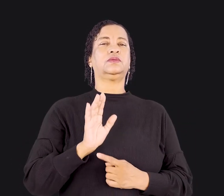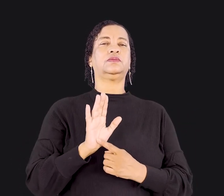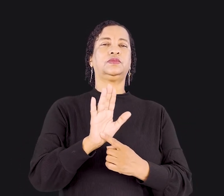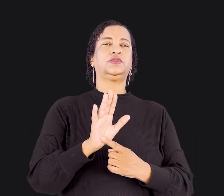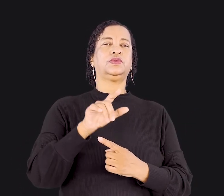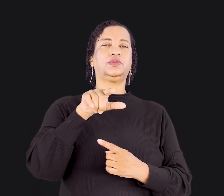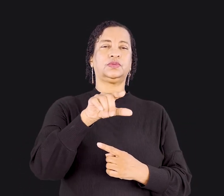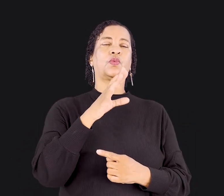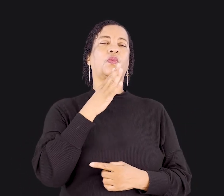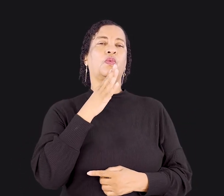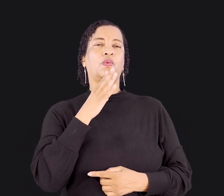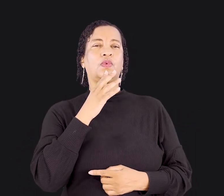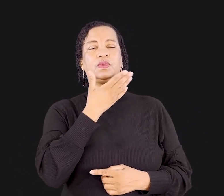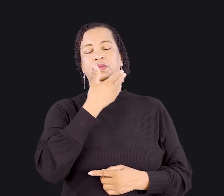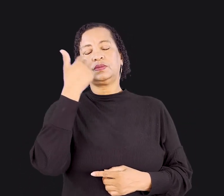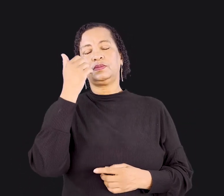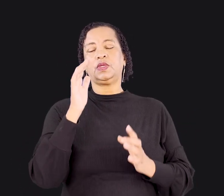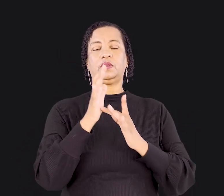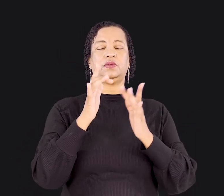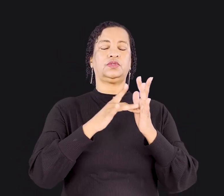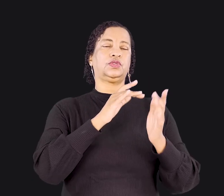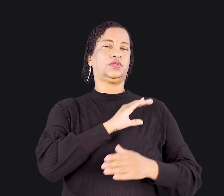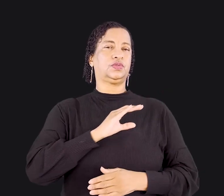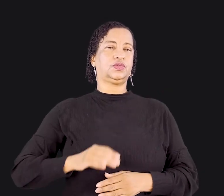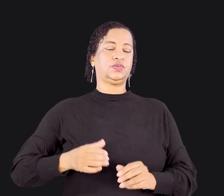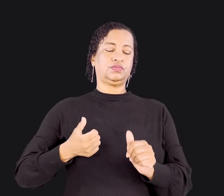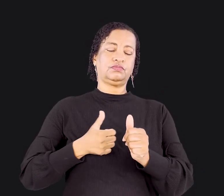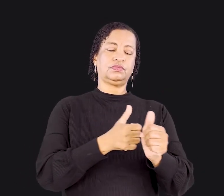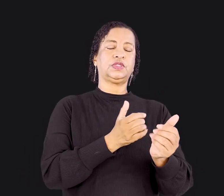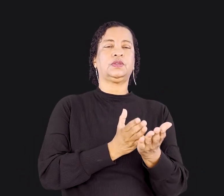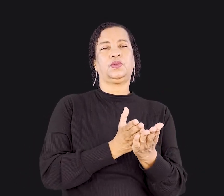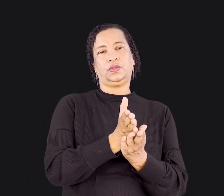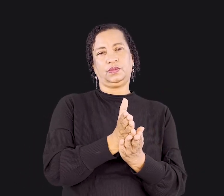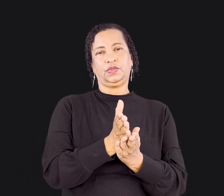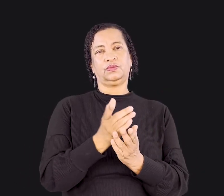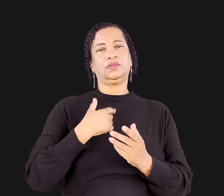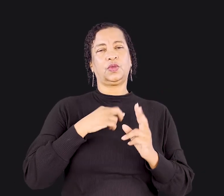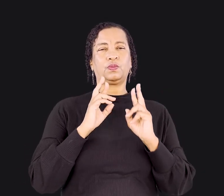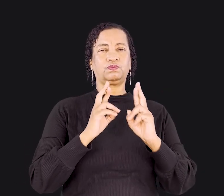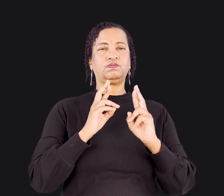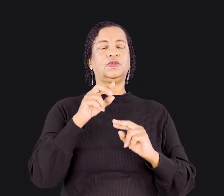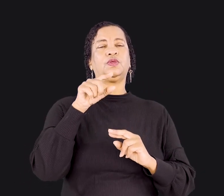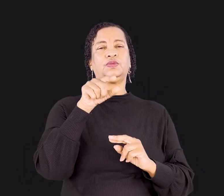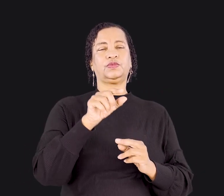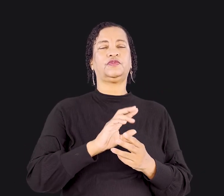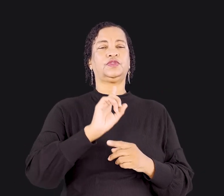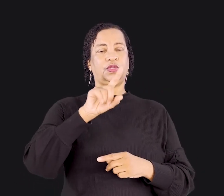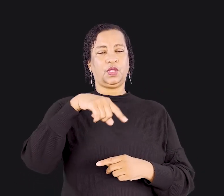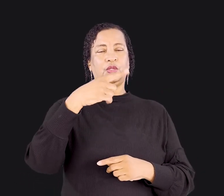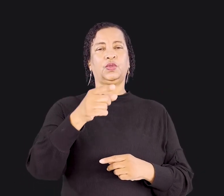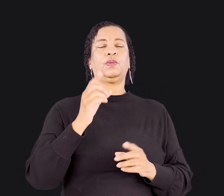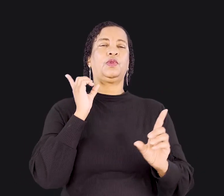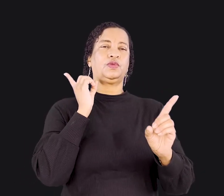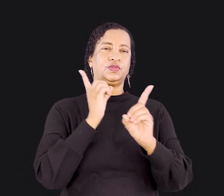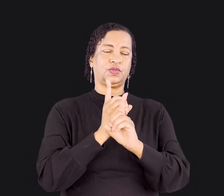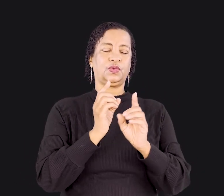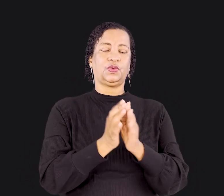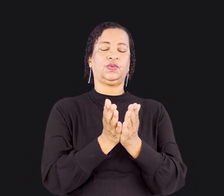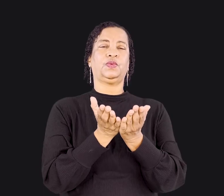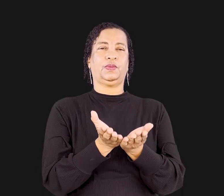o ajudará a conhecer melhor Jesus Cristo e a seguir o seu caminho. Eu espero por você no próximo encontro com a palavra.